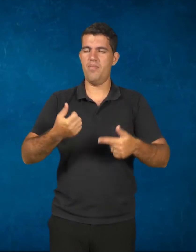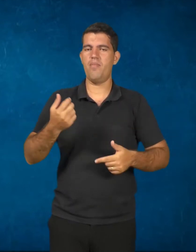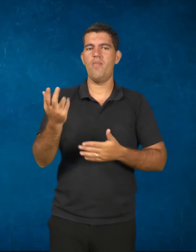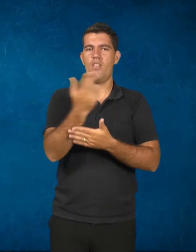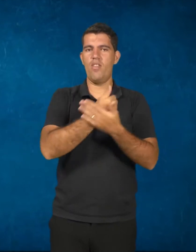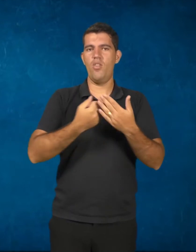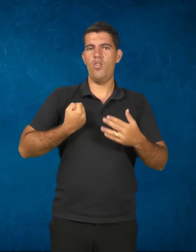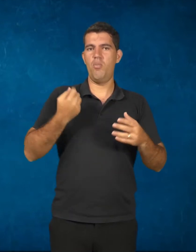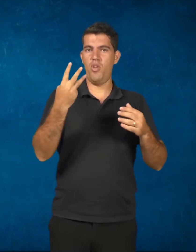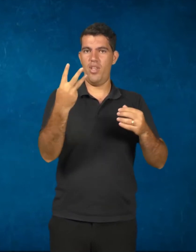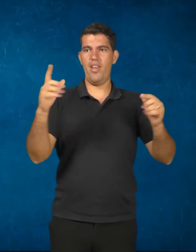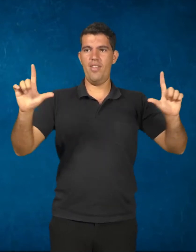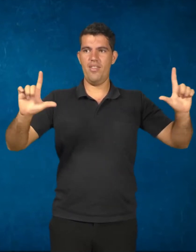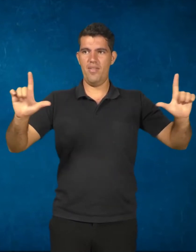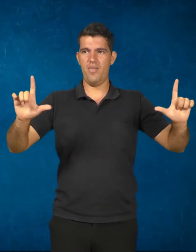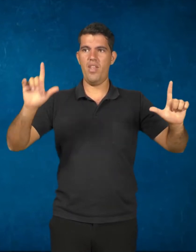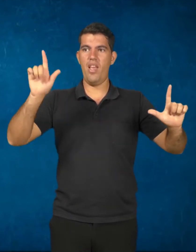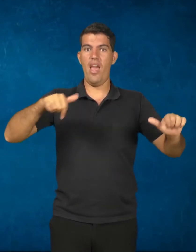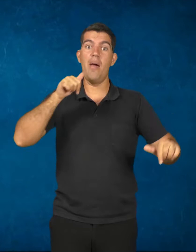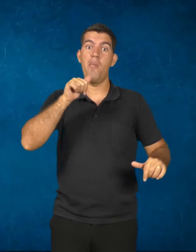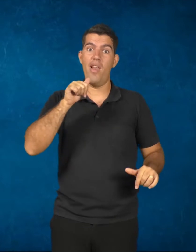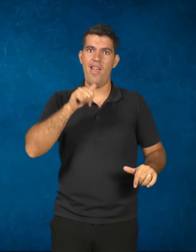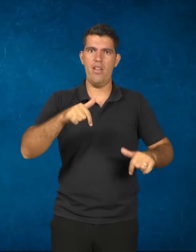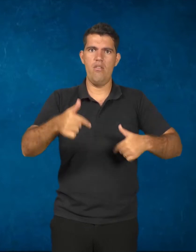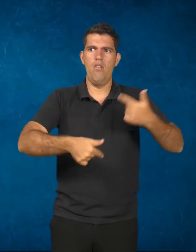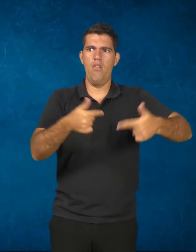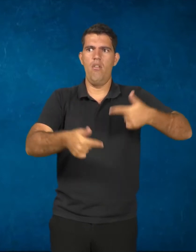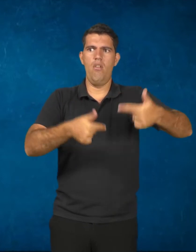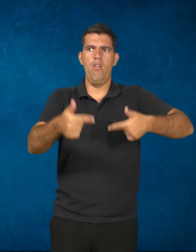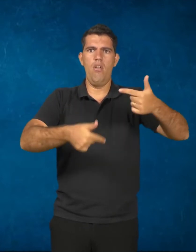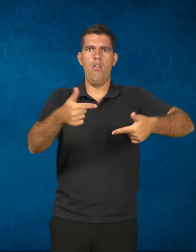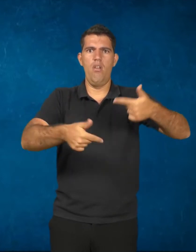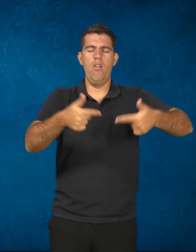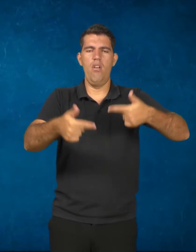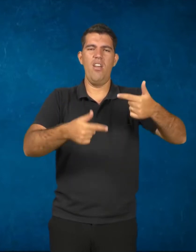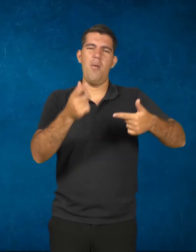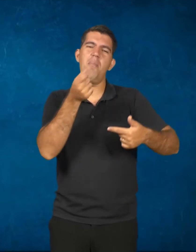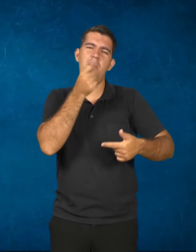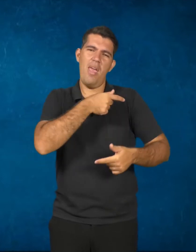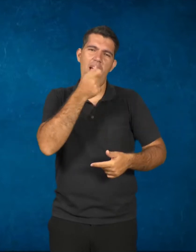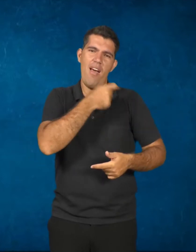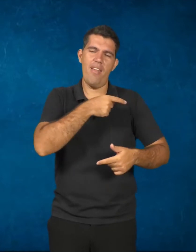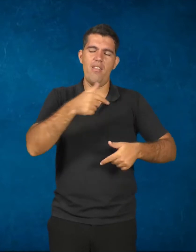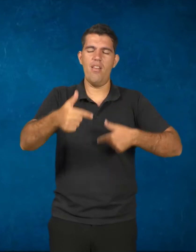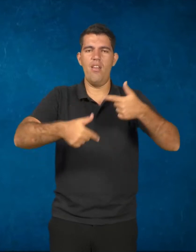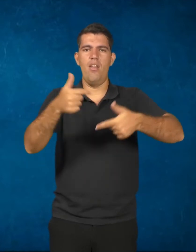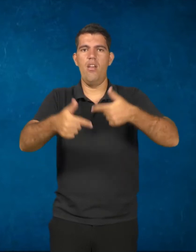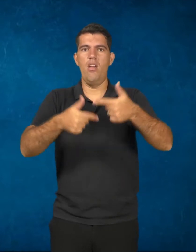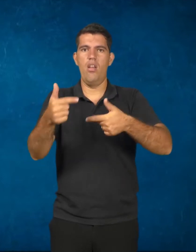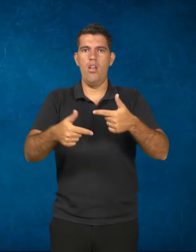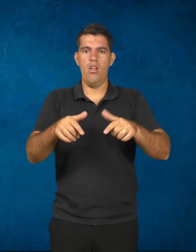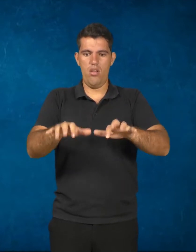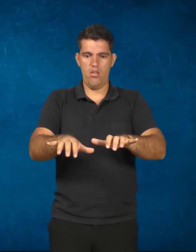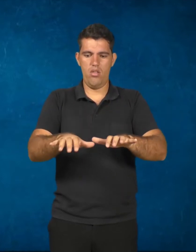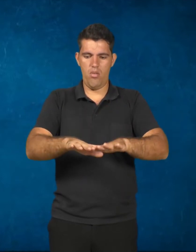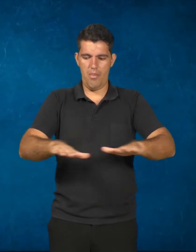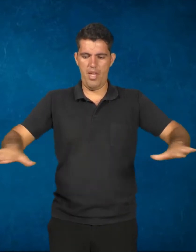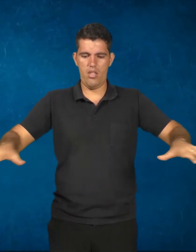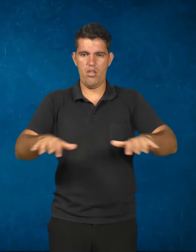nós temos aí uma trabalhadora, uma charge de uma trabalhadora em frente à sua mesa de trabalho e ela